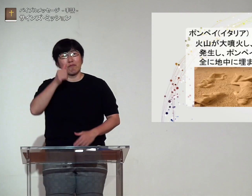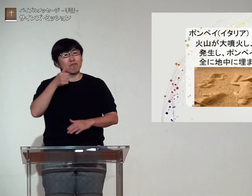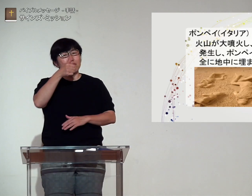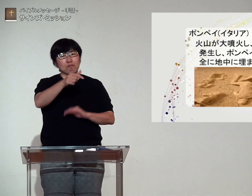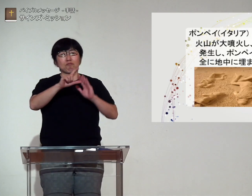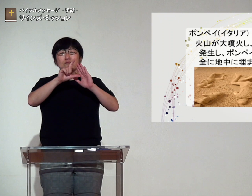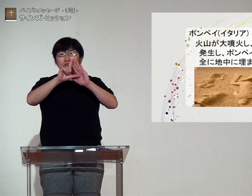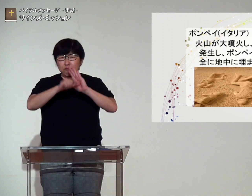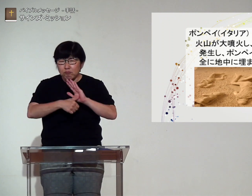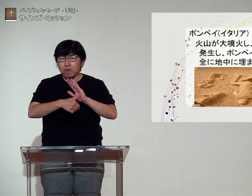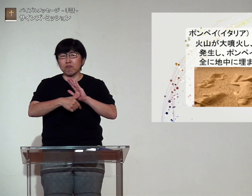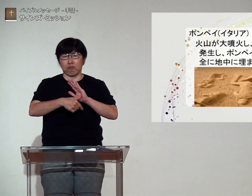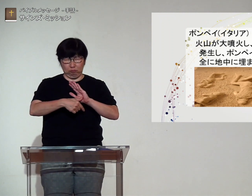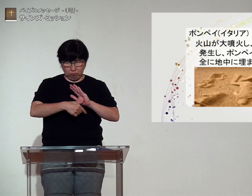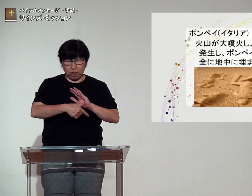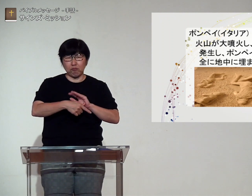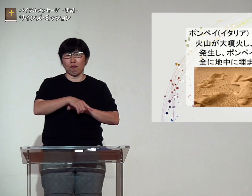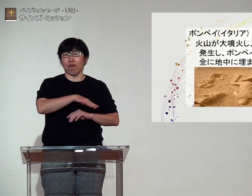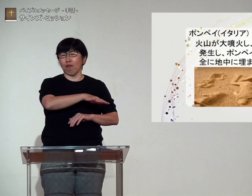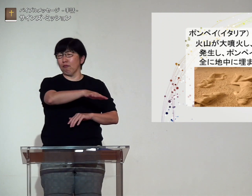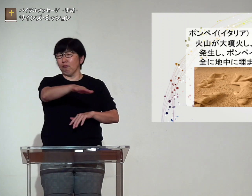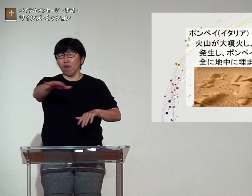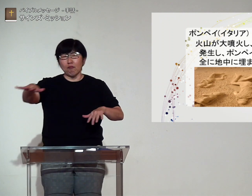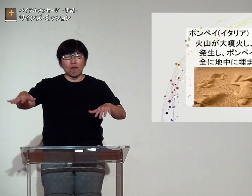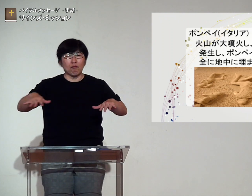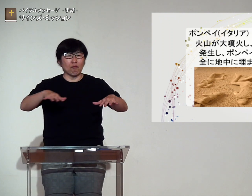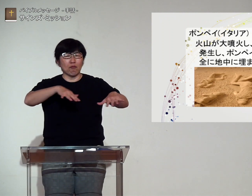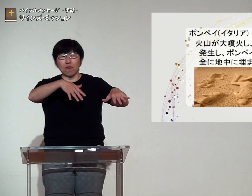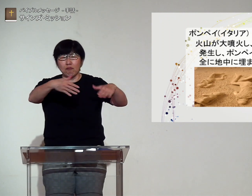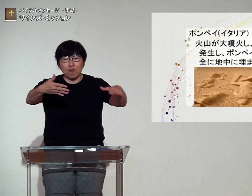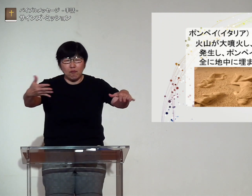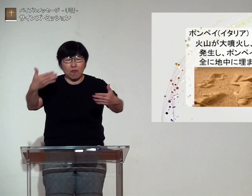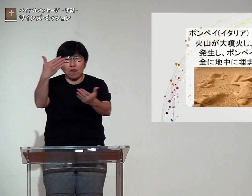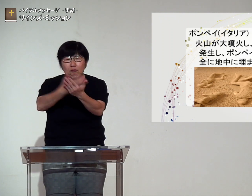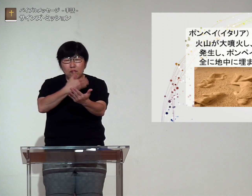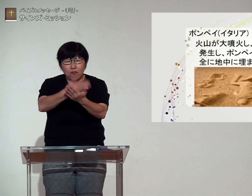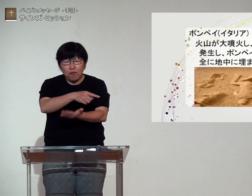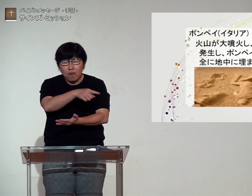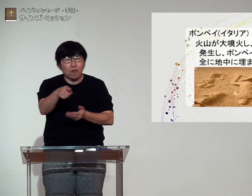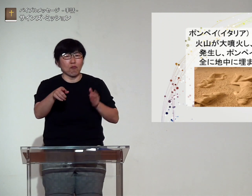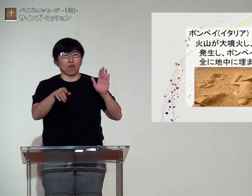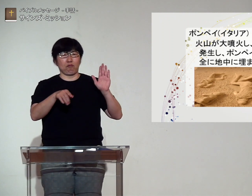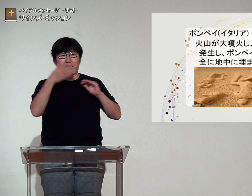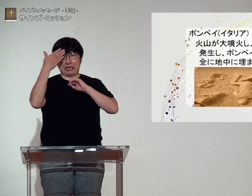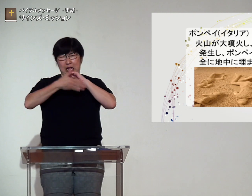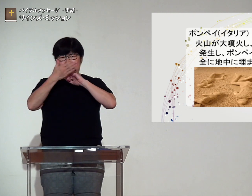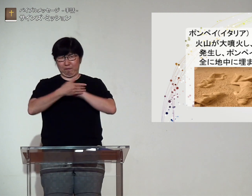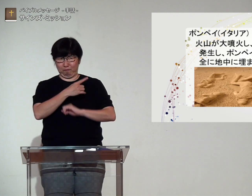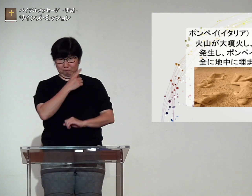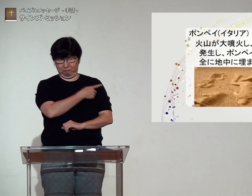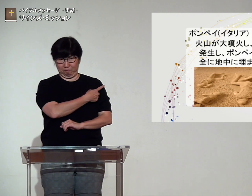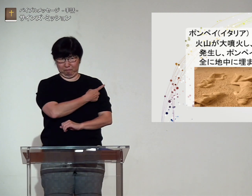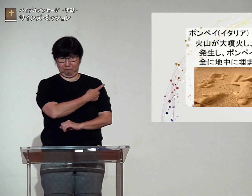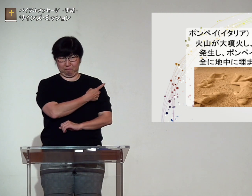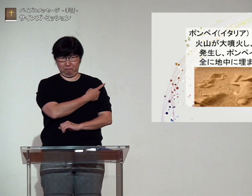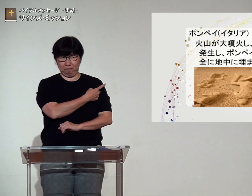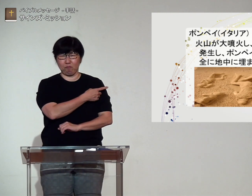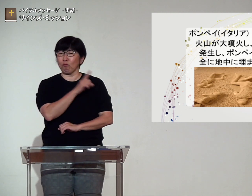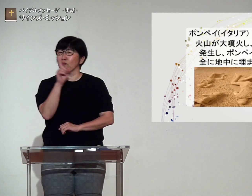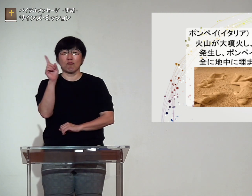そこを観光して歩いていると周りに遺跡がありましたこちらが